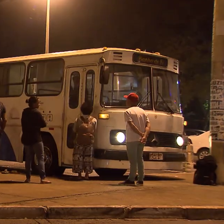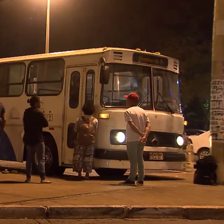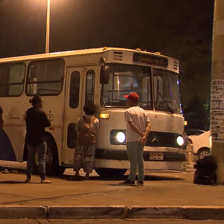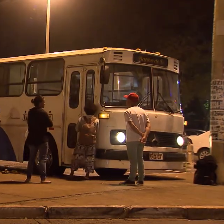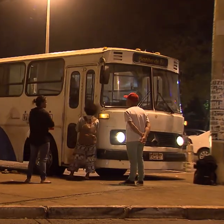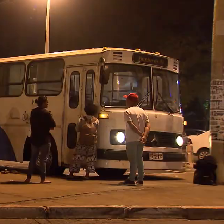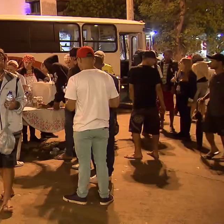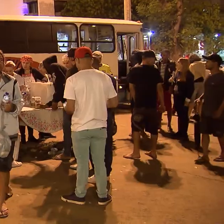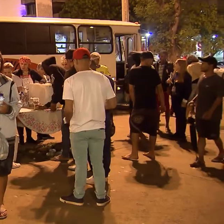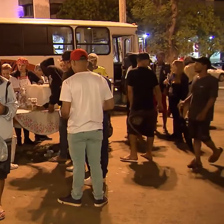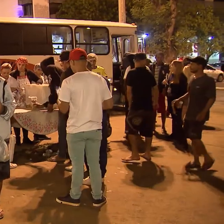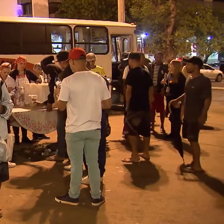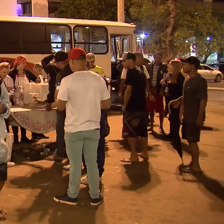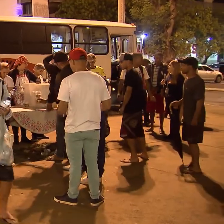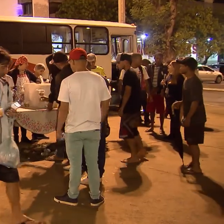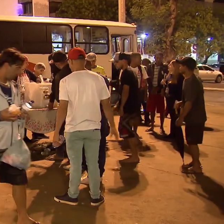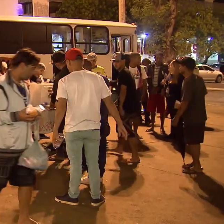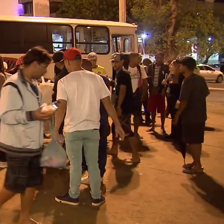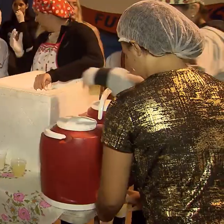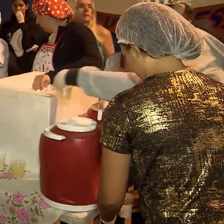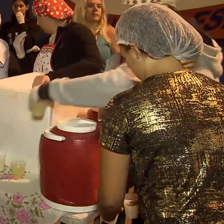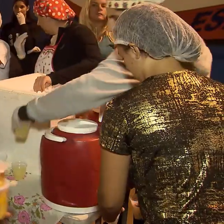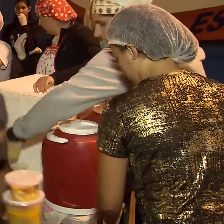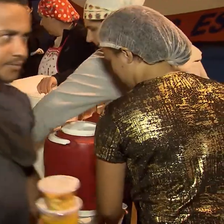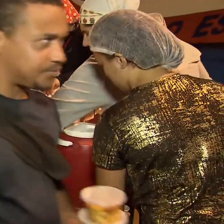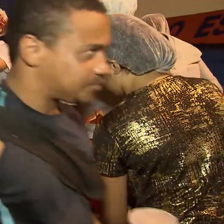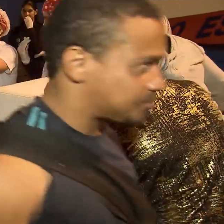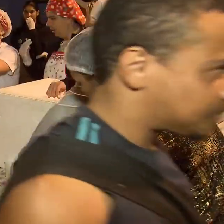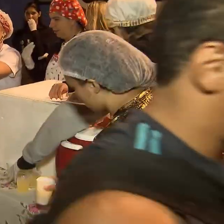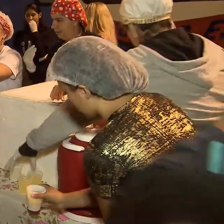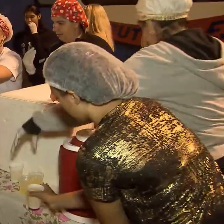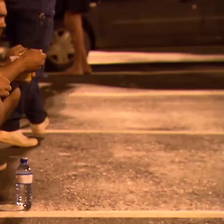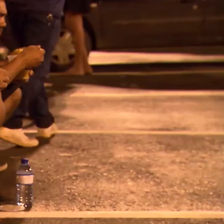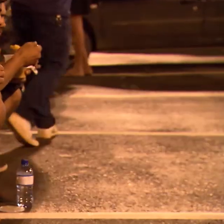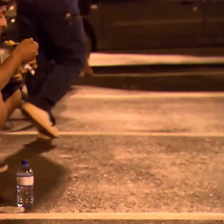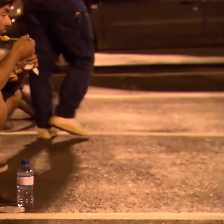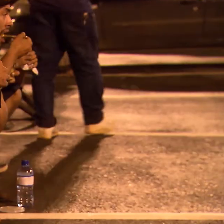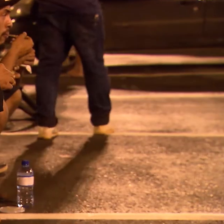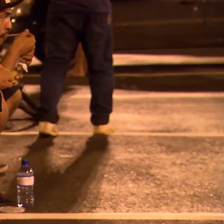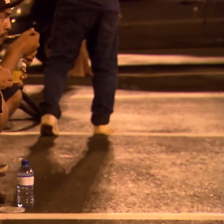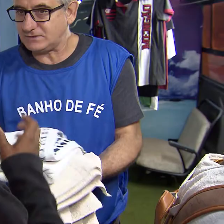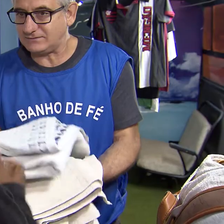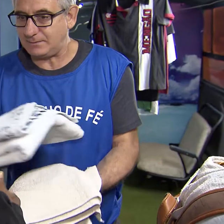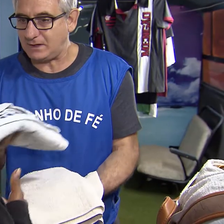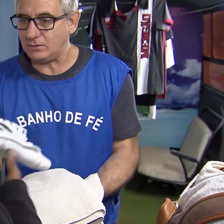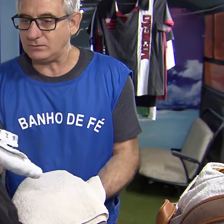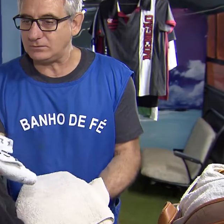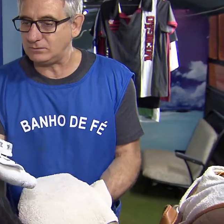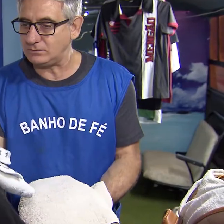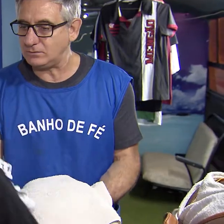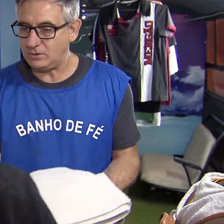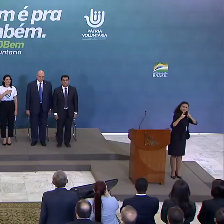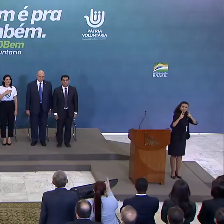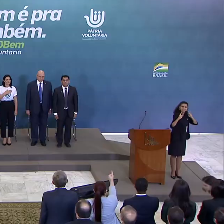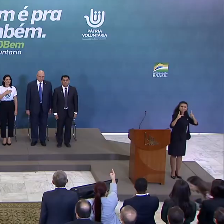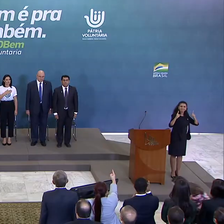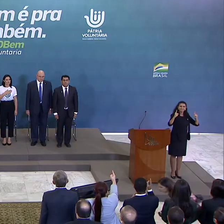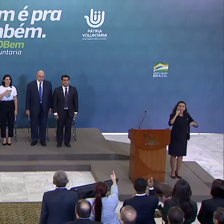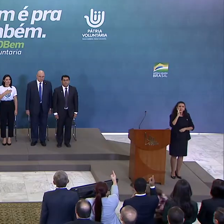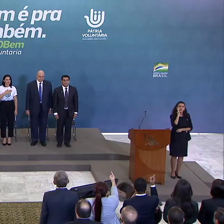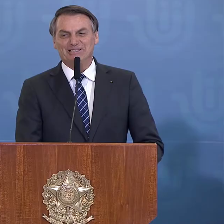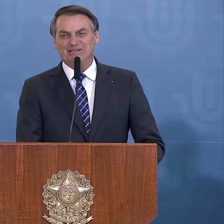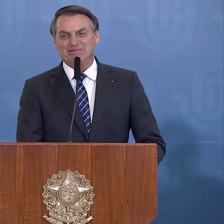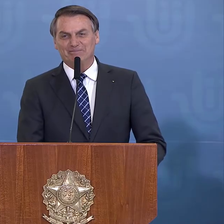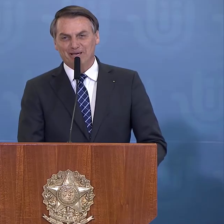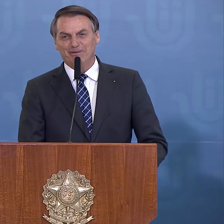Sete milhões de brasileiros dedicam parte do tempo a auxiliar outras pessoas. São os voluntários e para